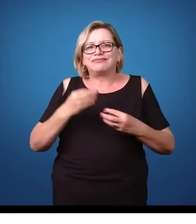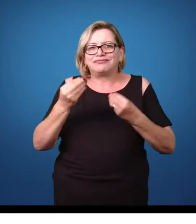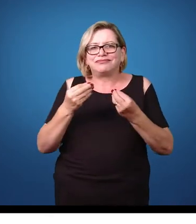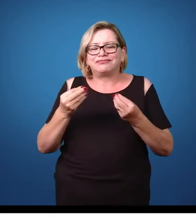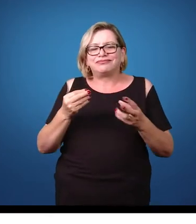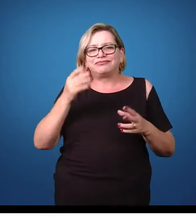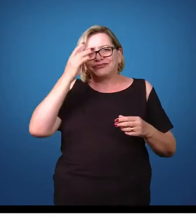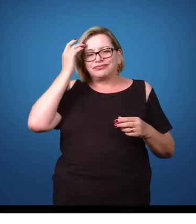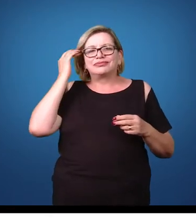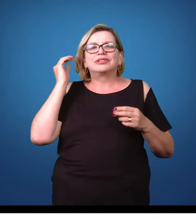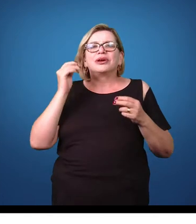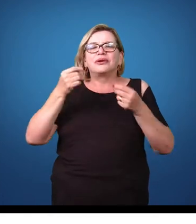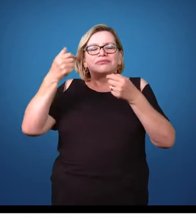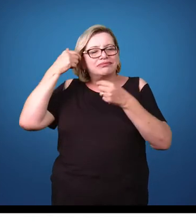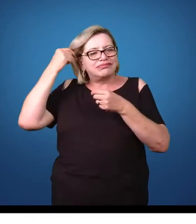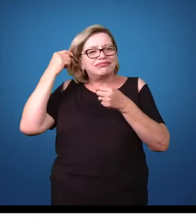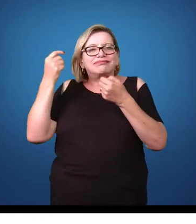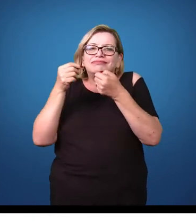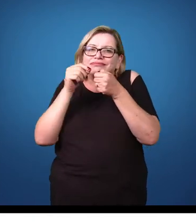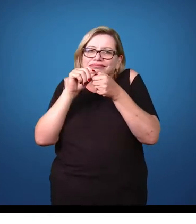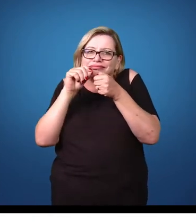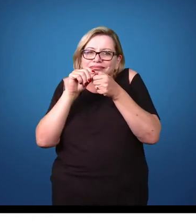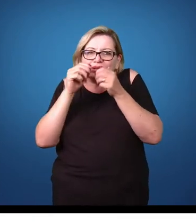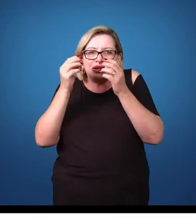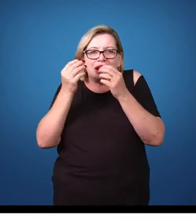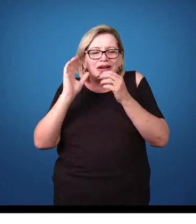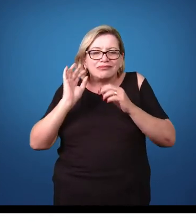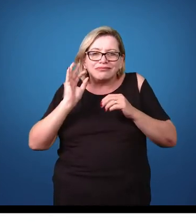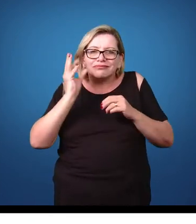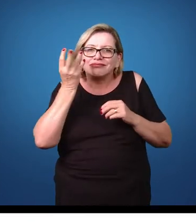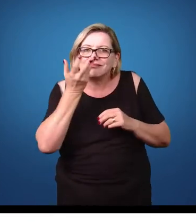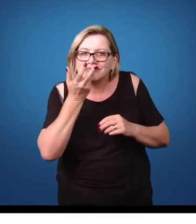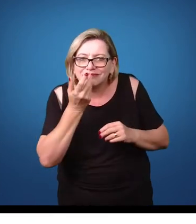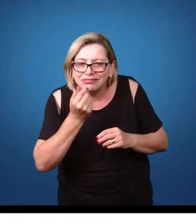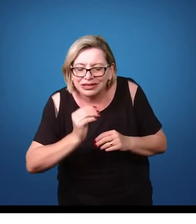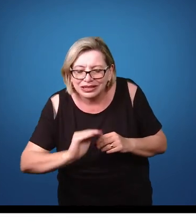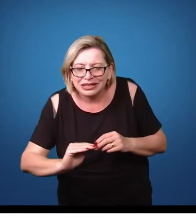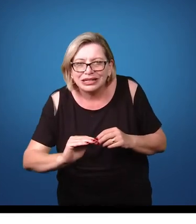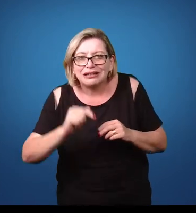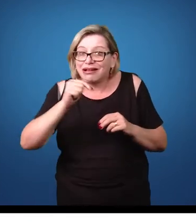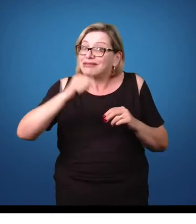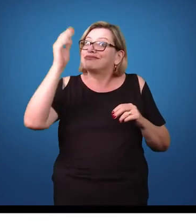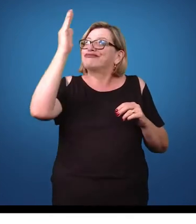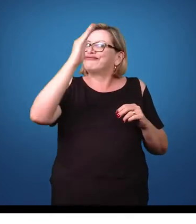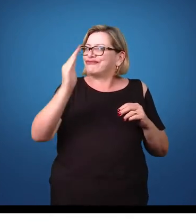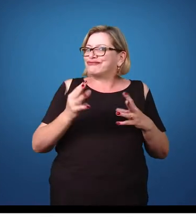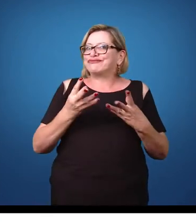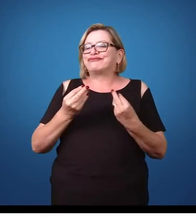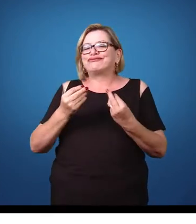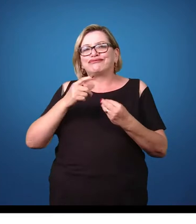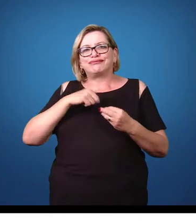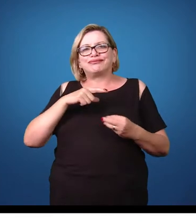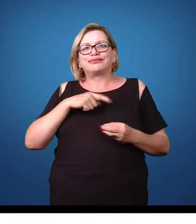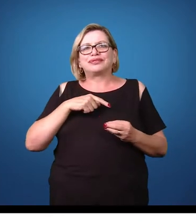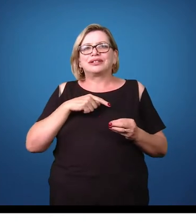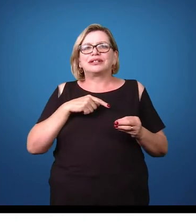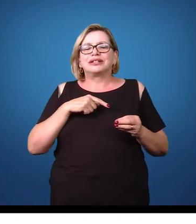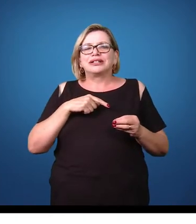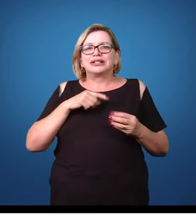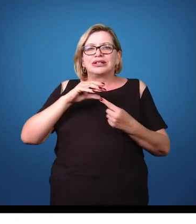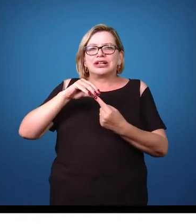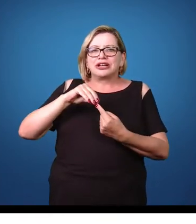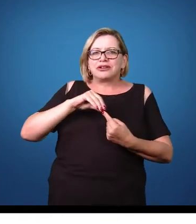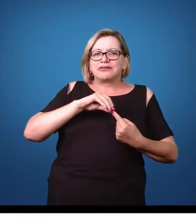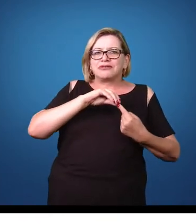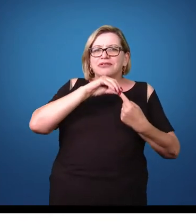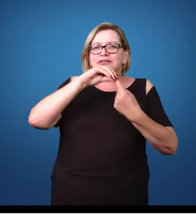cabelo do seu hospedeiro. Esse tipo de piolho, ele é muito comum em crianças, ele é muito comum no Brasil, e